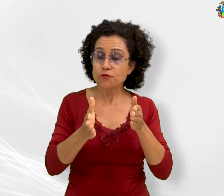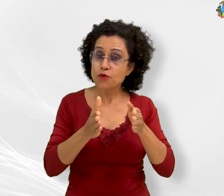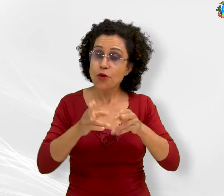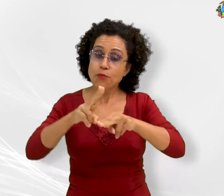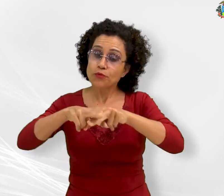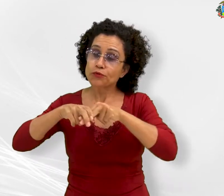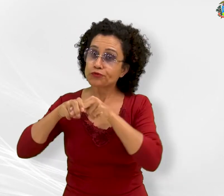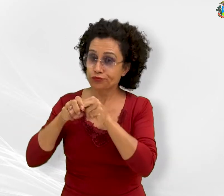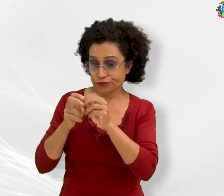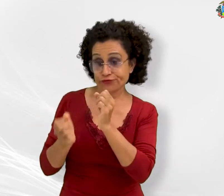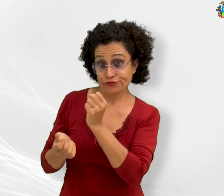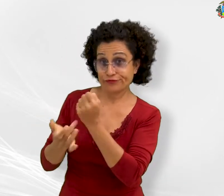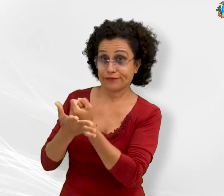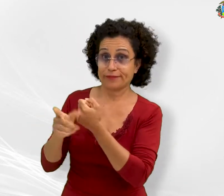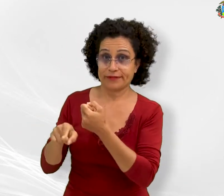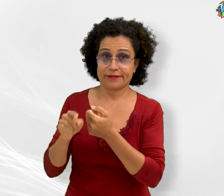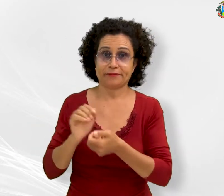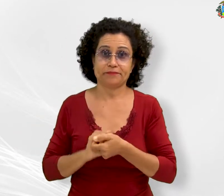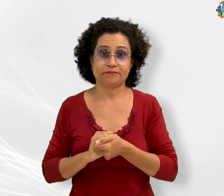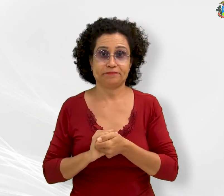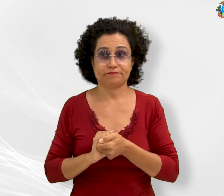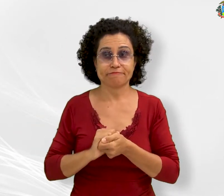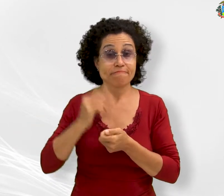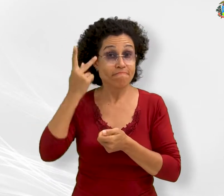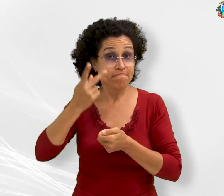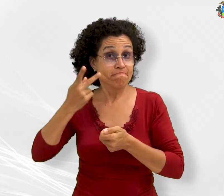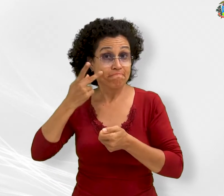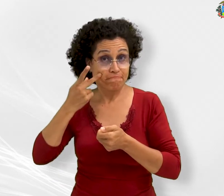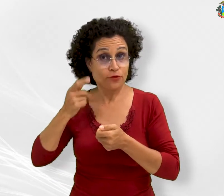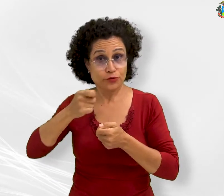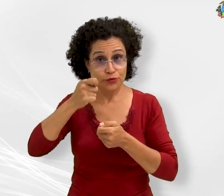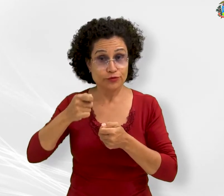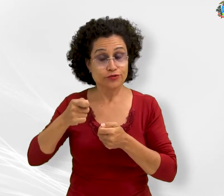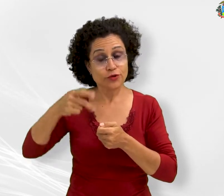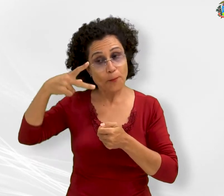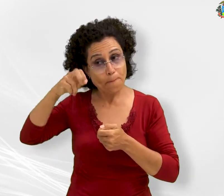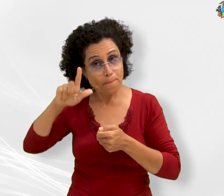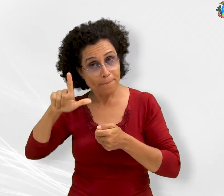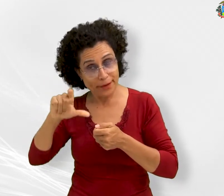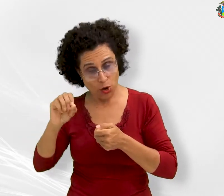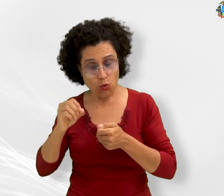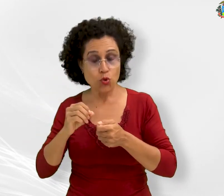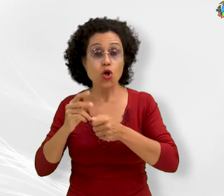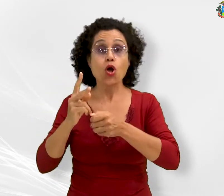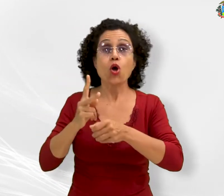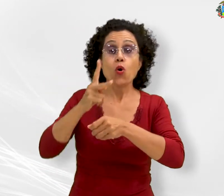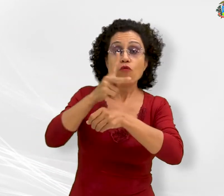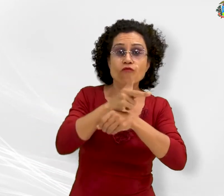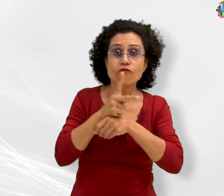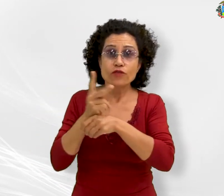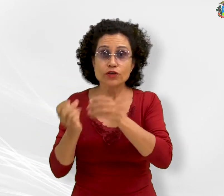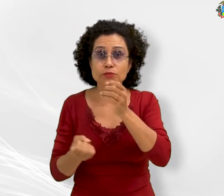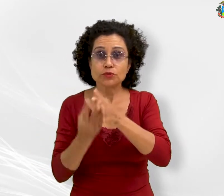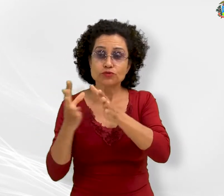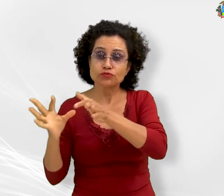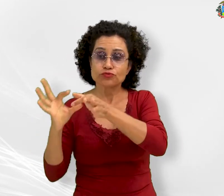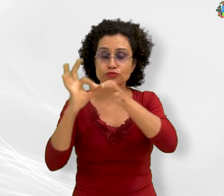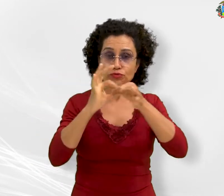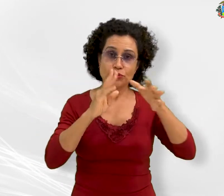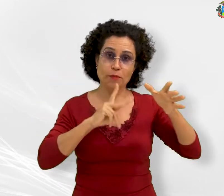pandemia. De acordo com o Procurador de Justiça, Paulo Roberto Jorge do Prado, os vídeos foram produzidos por meio de uma parceria entre